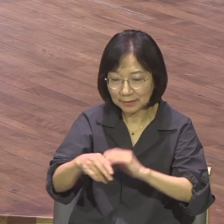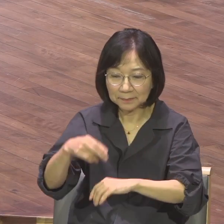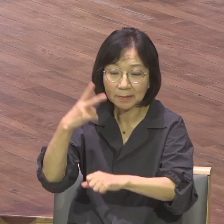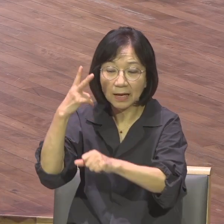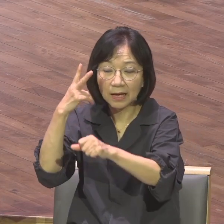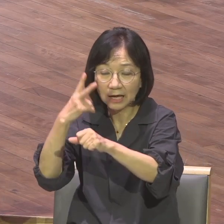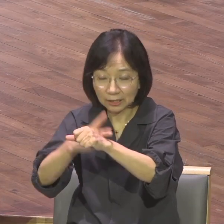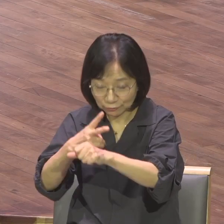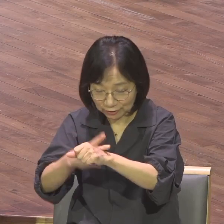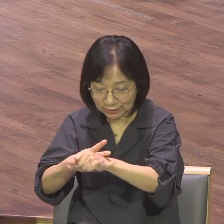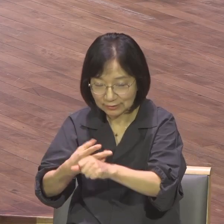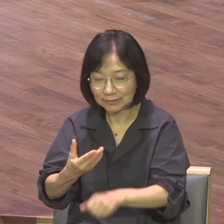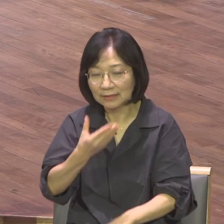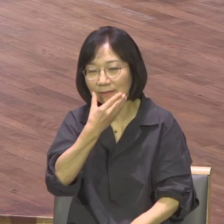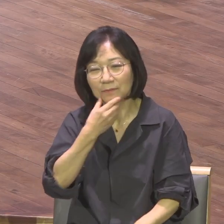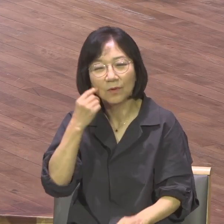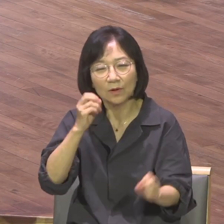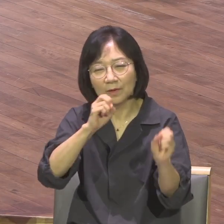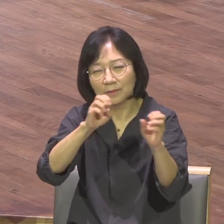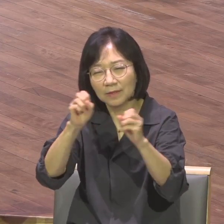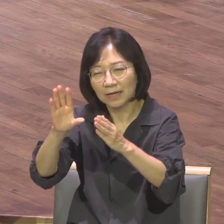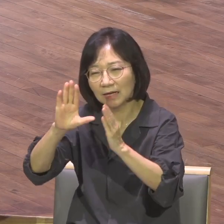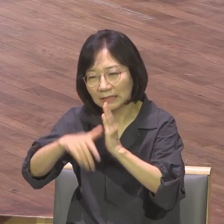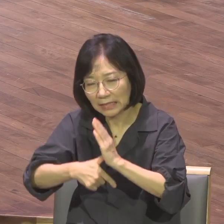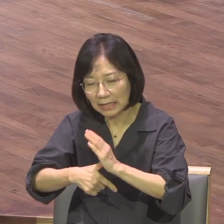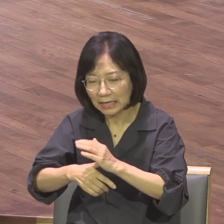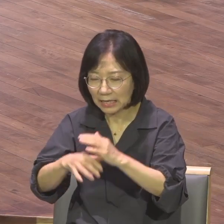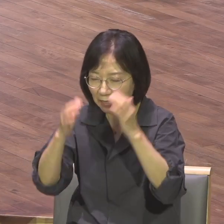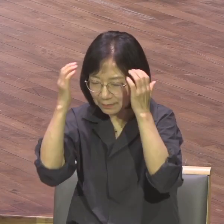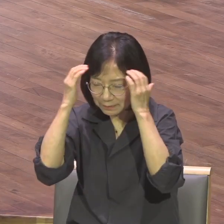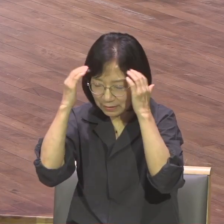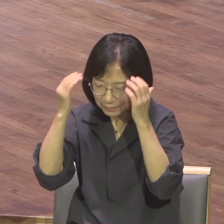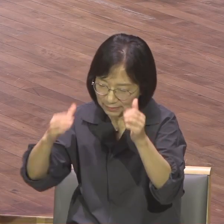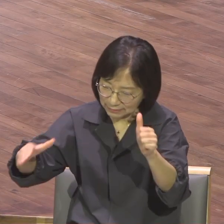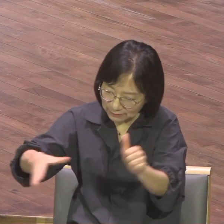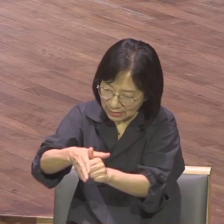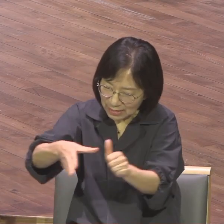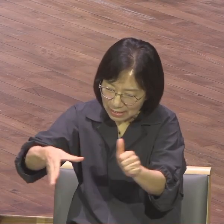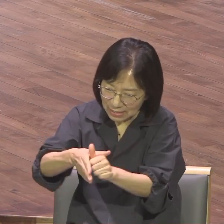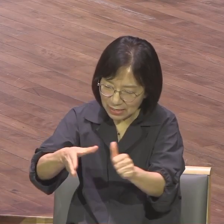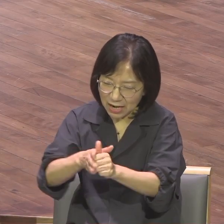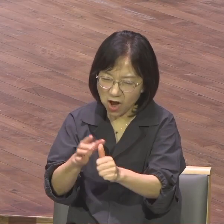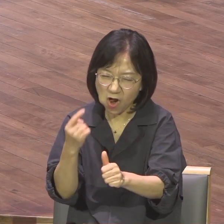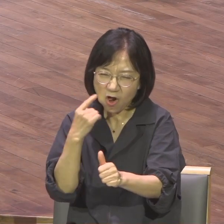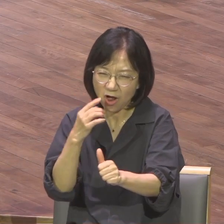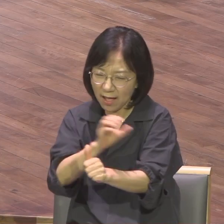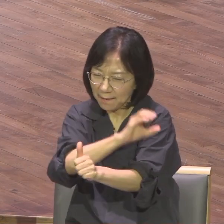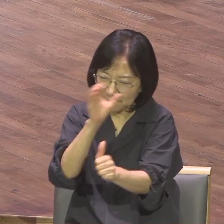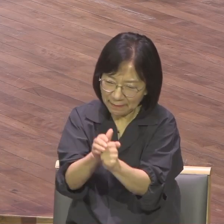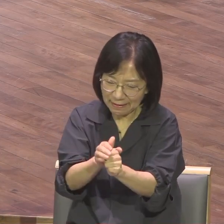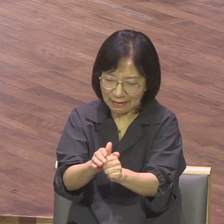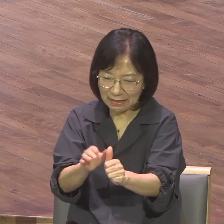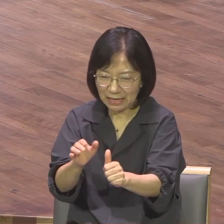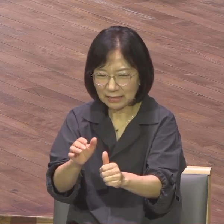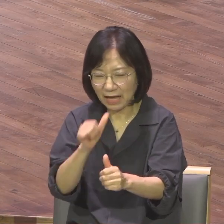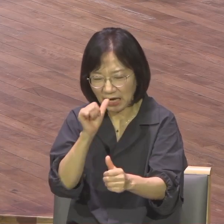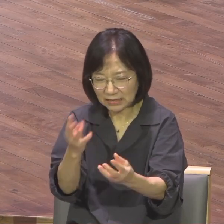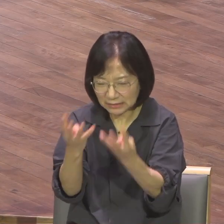핍박과 환란과 누명과 박해가 있었지만 하나님이 택하신 남은 자와 전도자들을